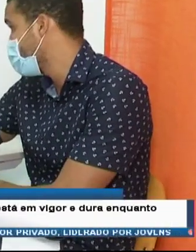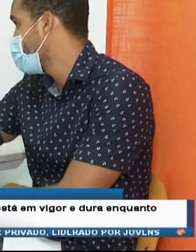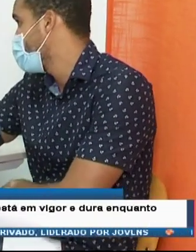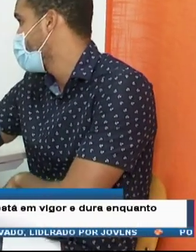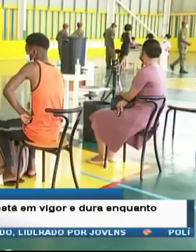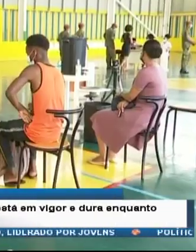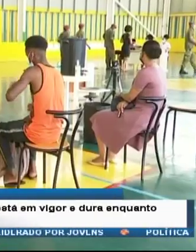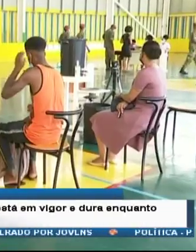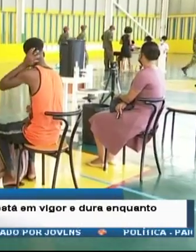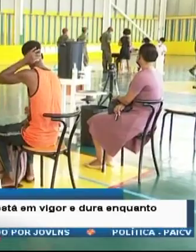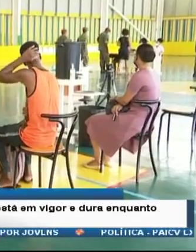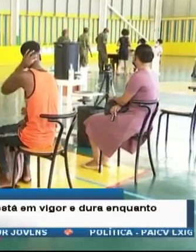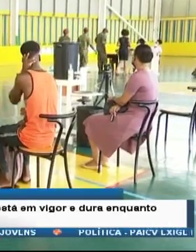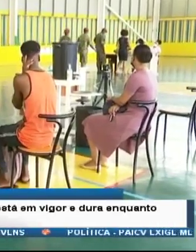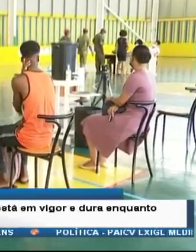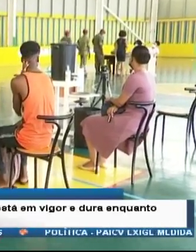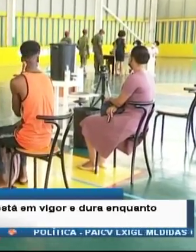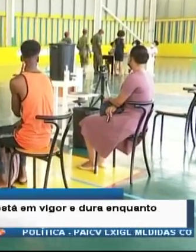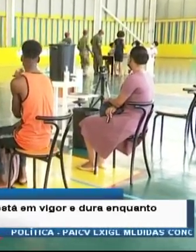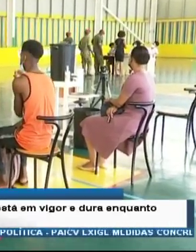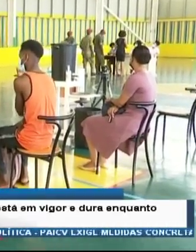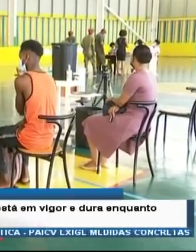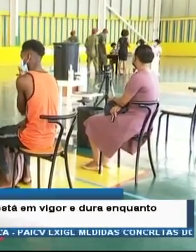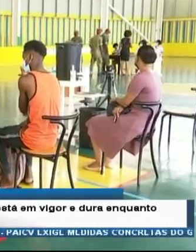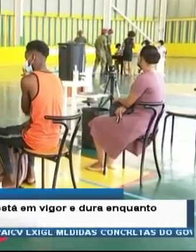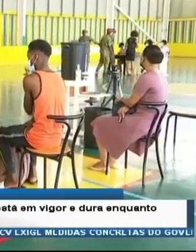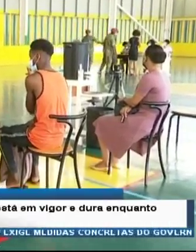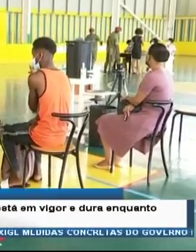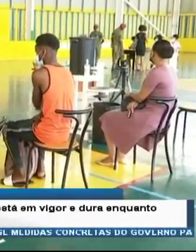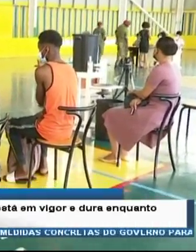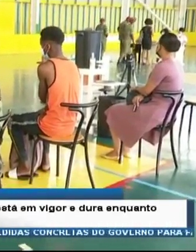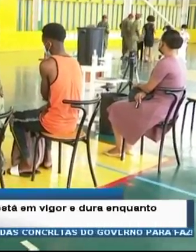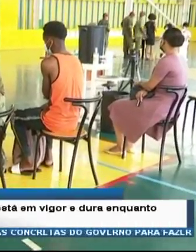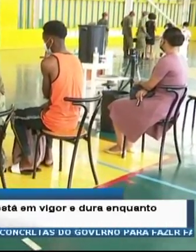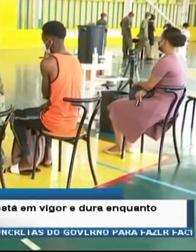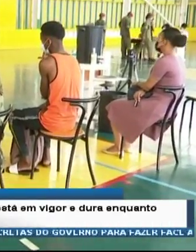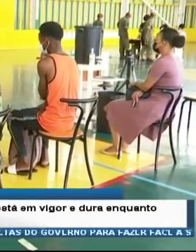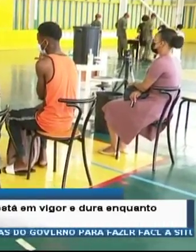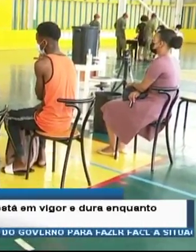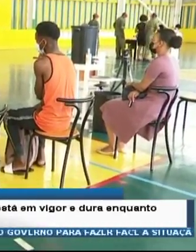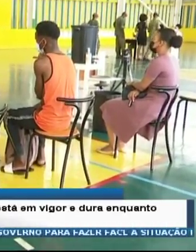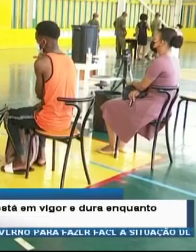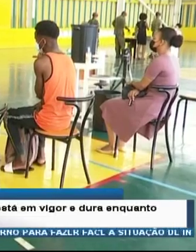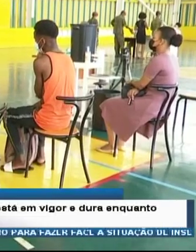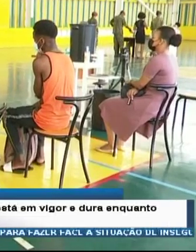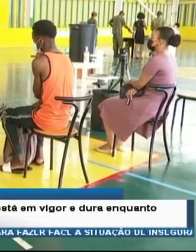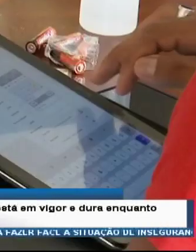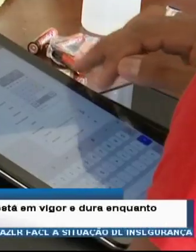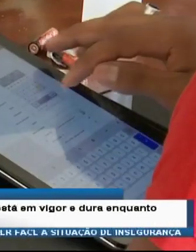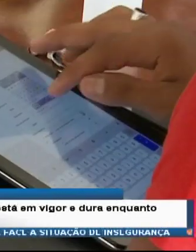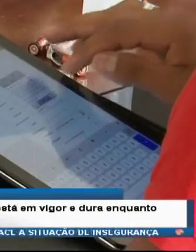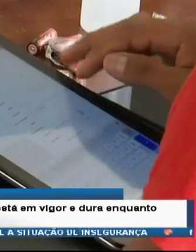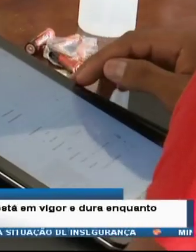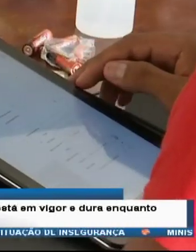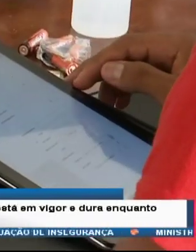colaboradores. A aplicação da resolução salvaguarda alguns casos em que, por motivos de força maior, a pessoa ainda não se vacinou,